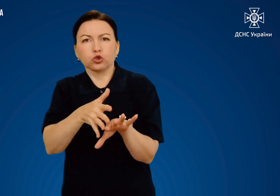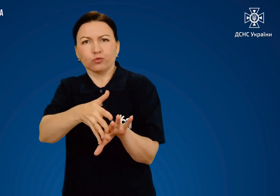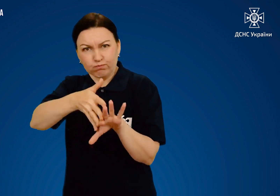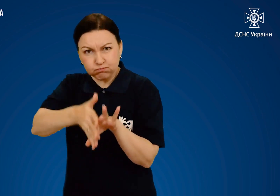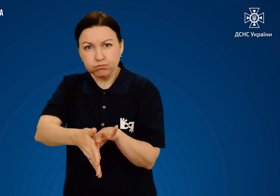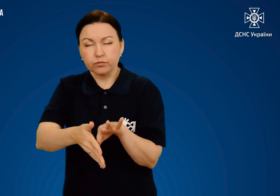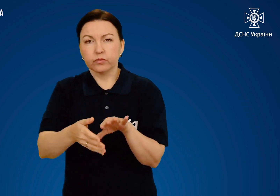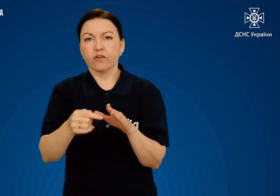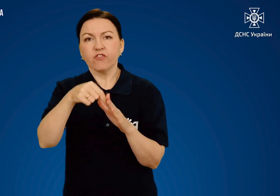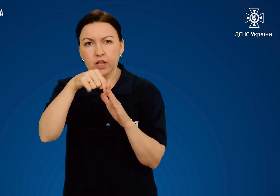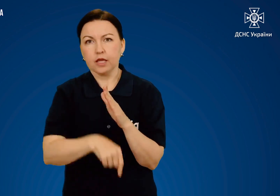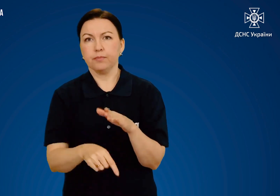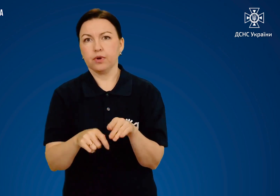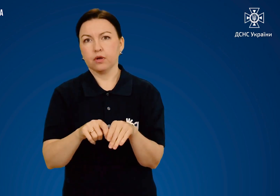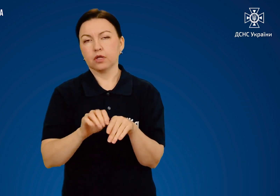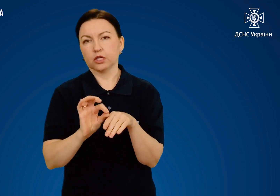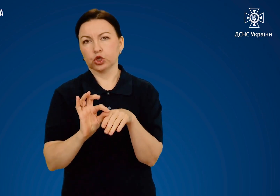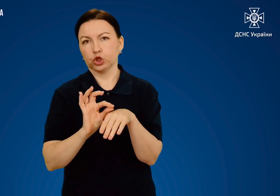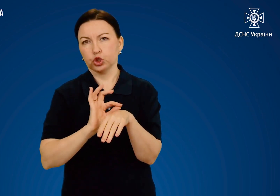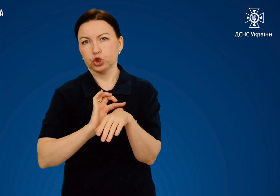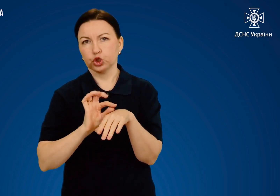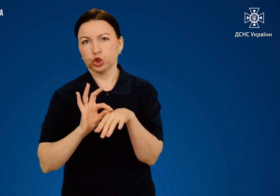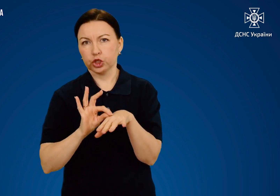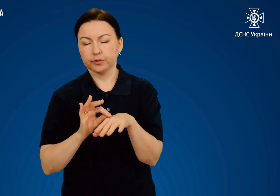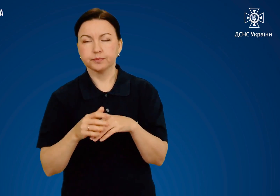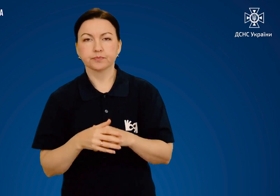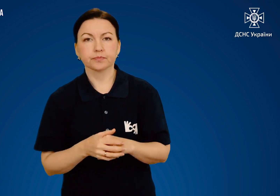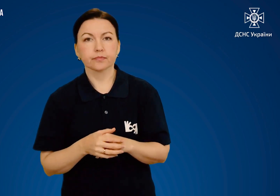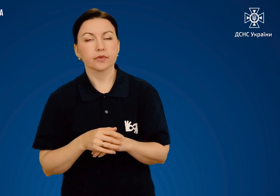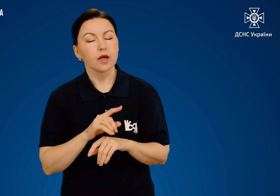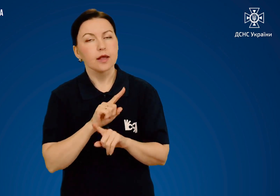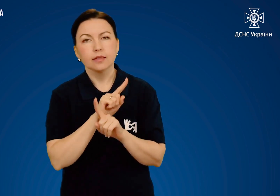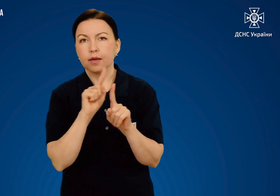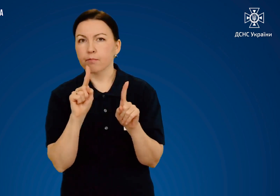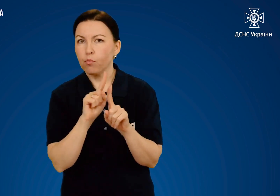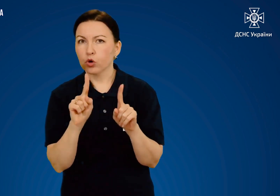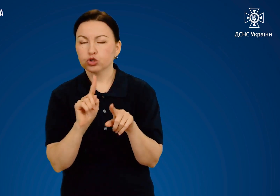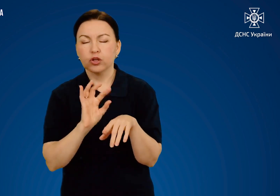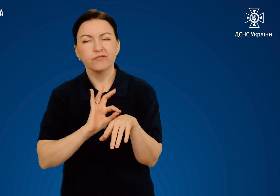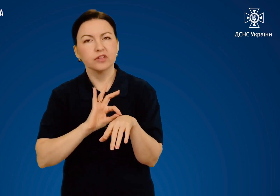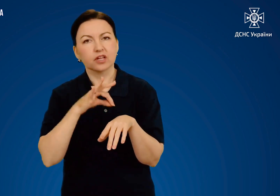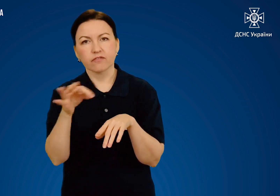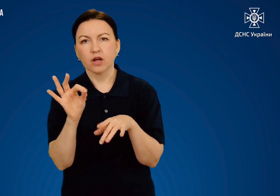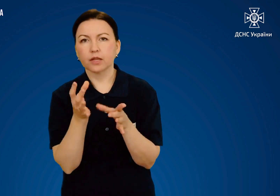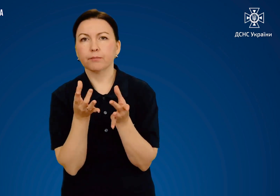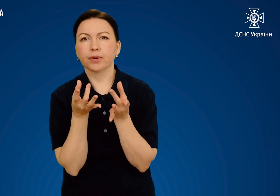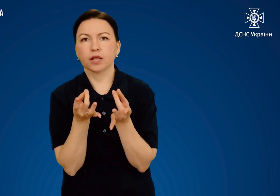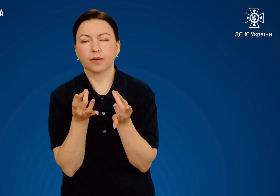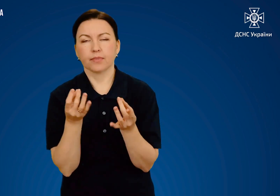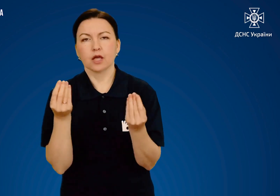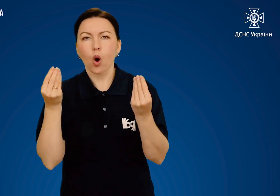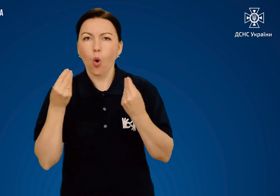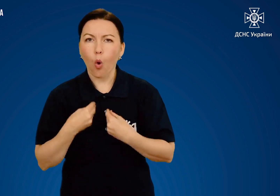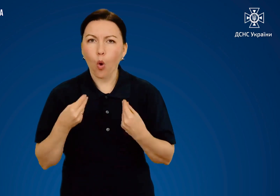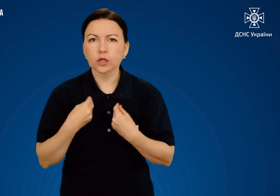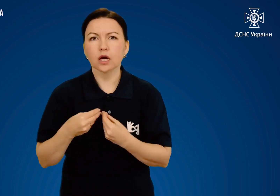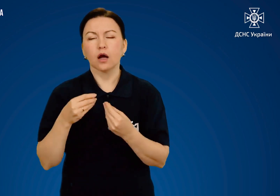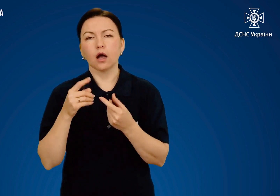пошириться вглиб тканин. Окрім того, не можна відривати прилиплий до рани